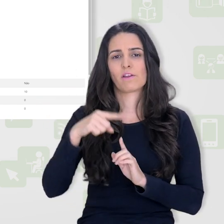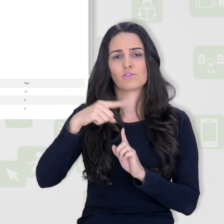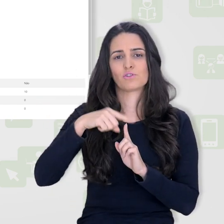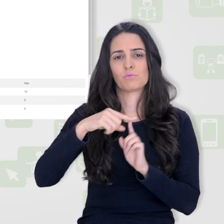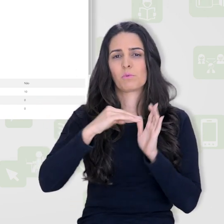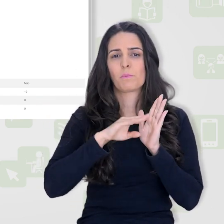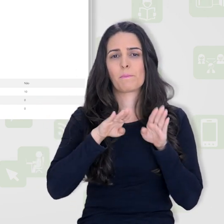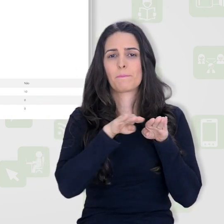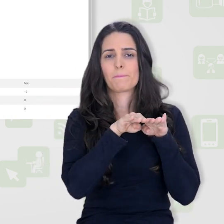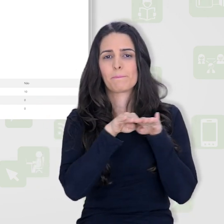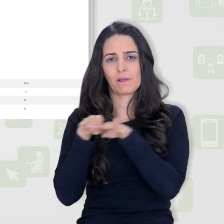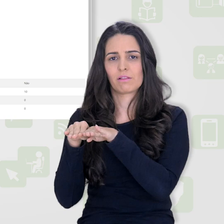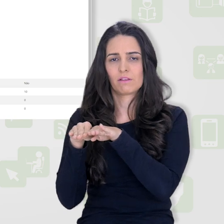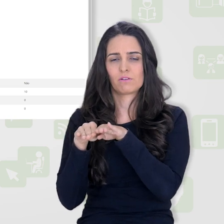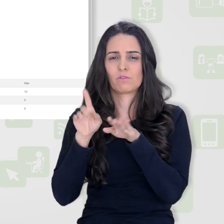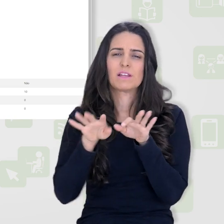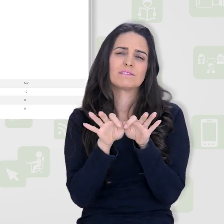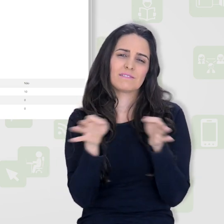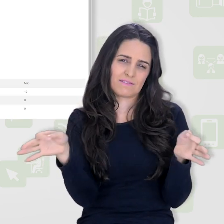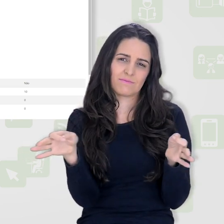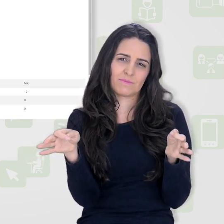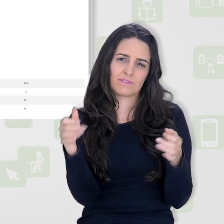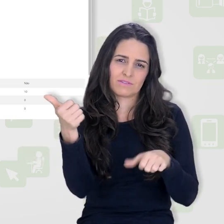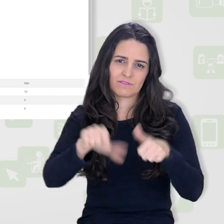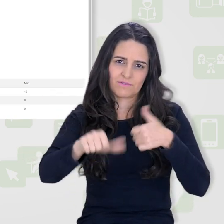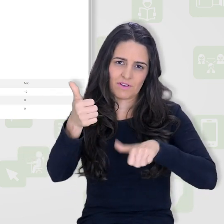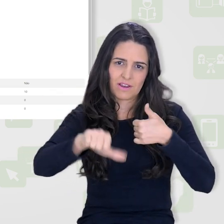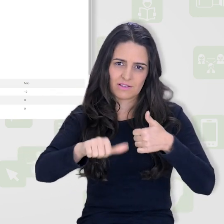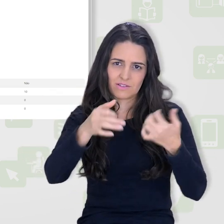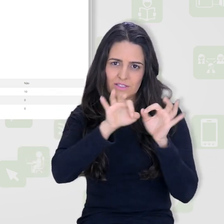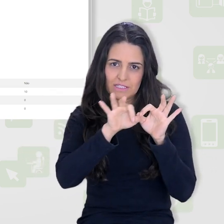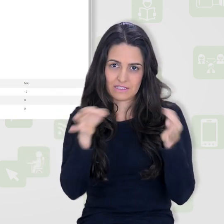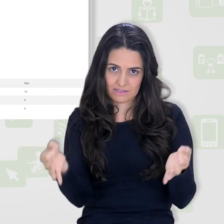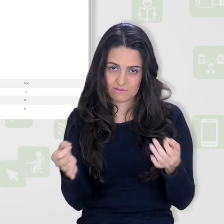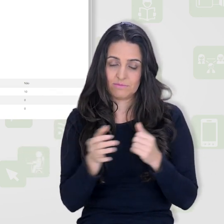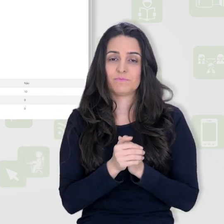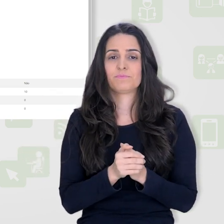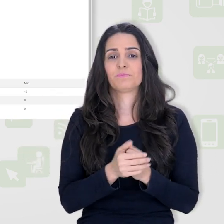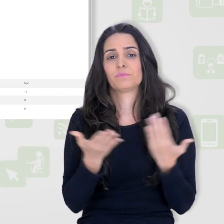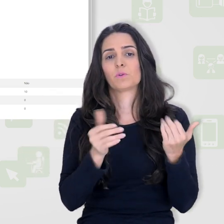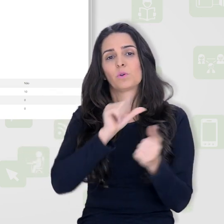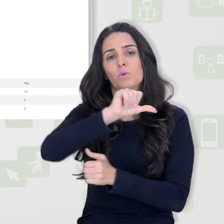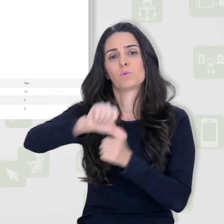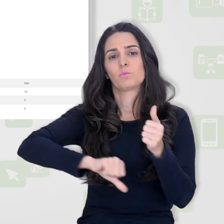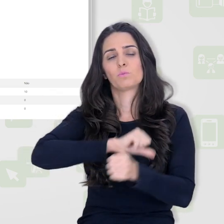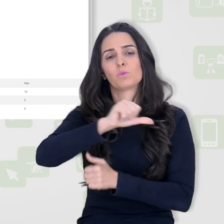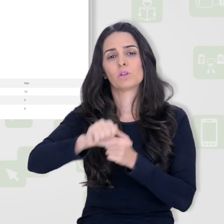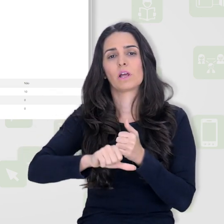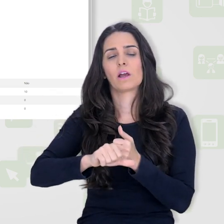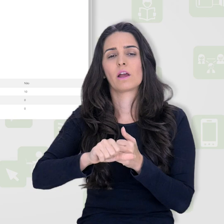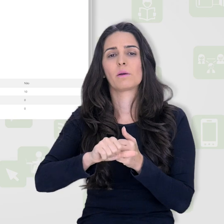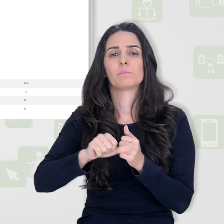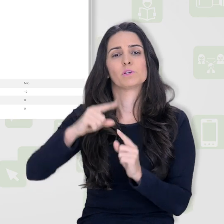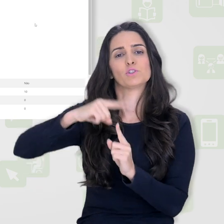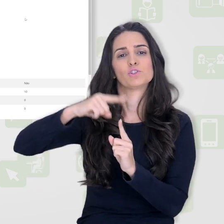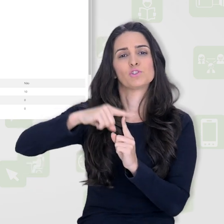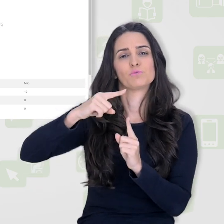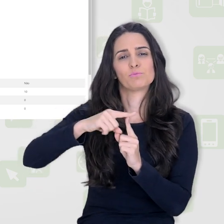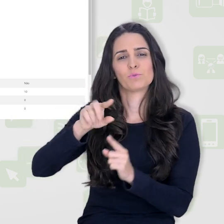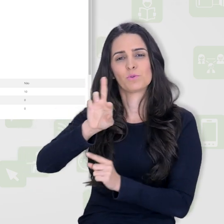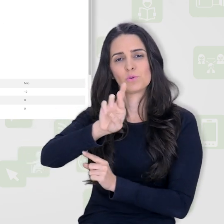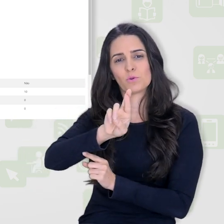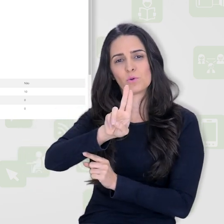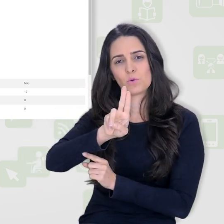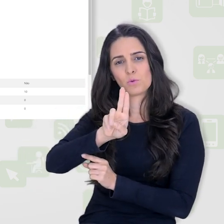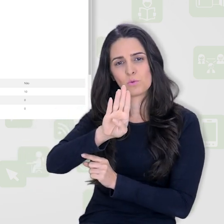padrão, que é o método de avaliação simples. E agora eu quero, então, configurar para o método de avaliação por rubrica.